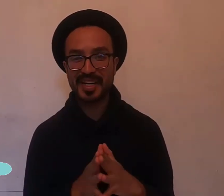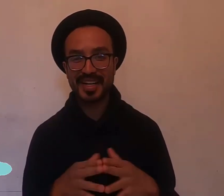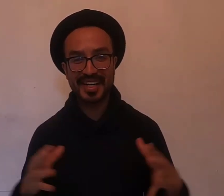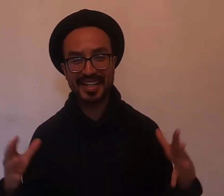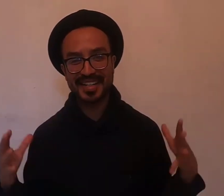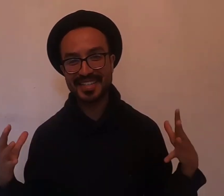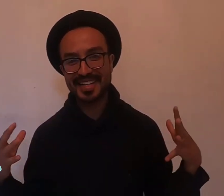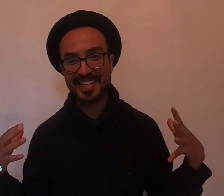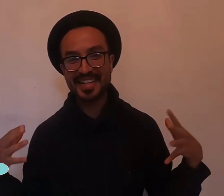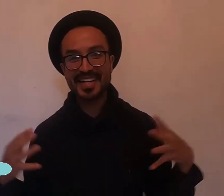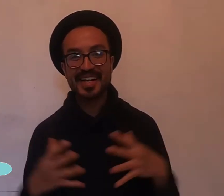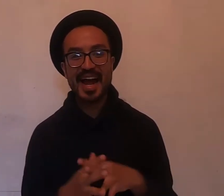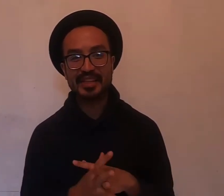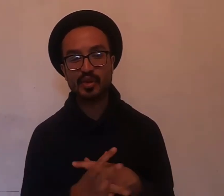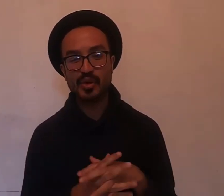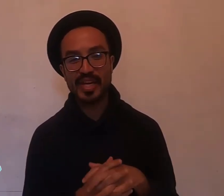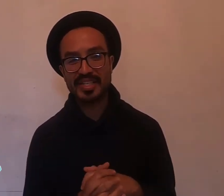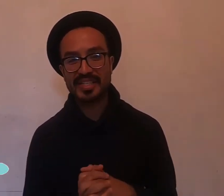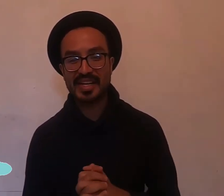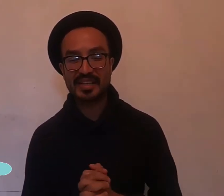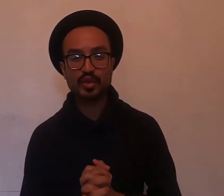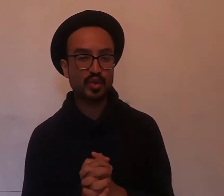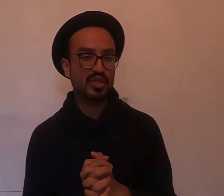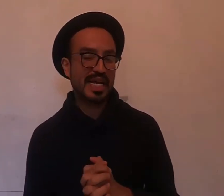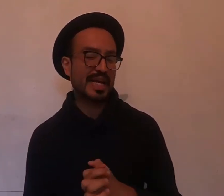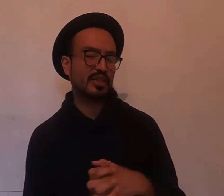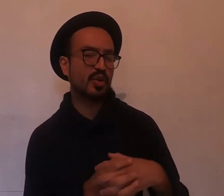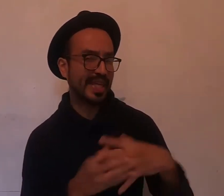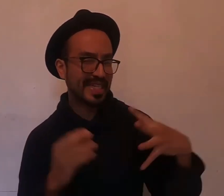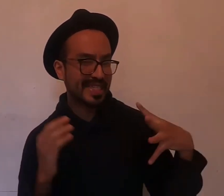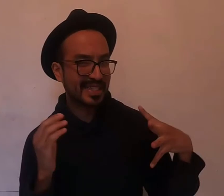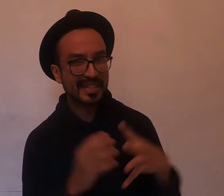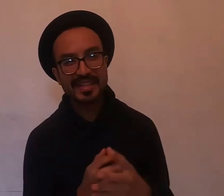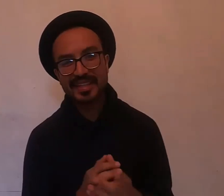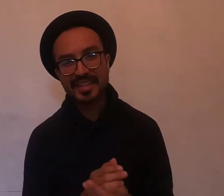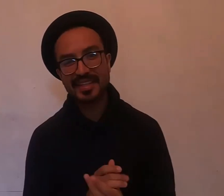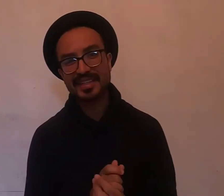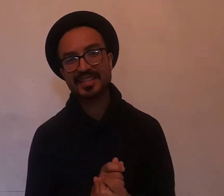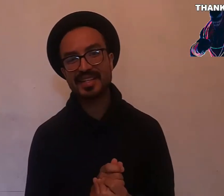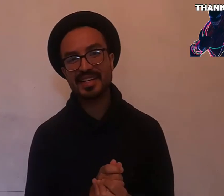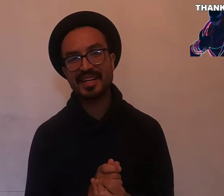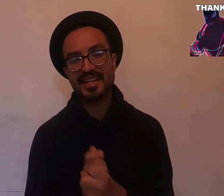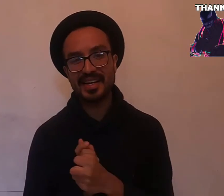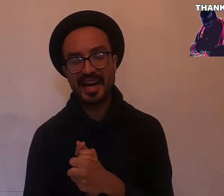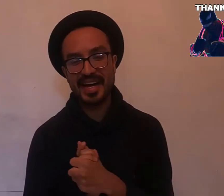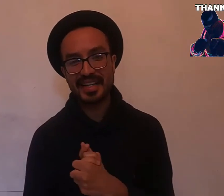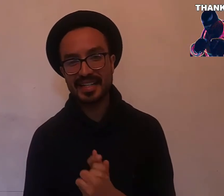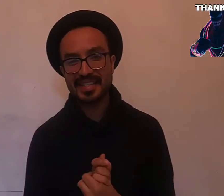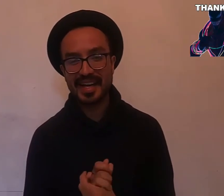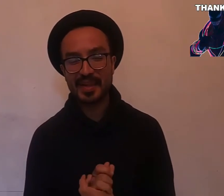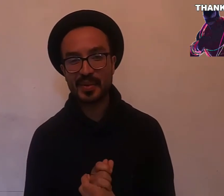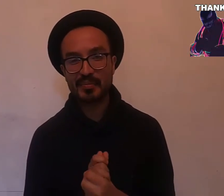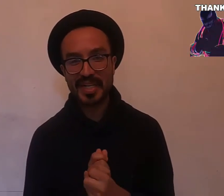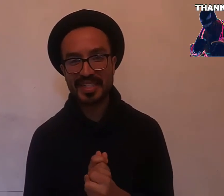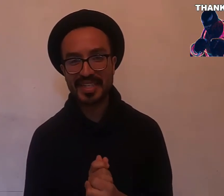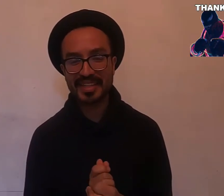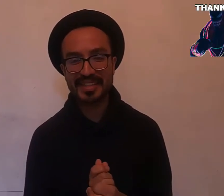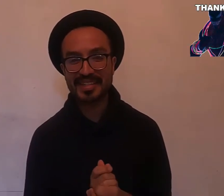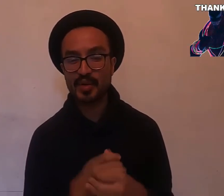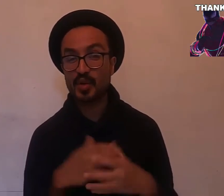agradecer a todas, a todos, a todes, quienes han estado presentes de una